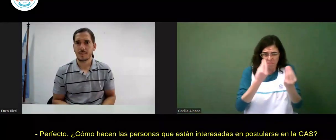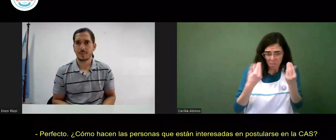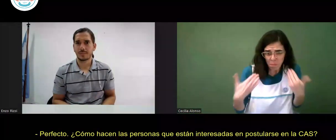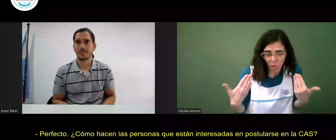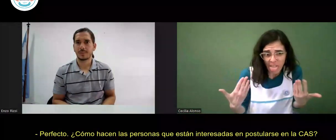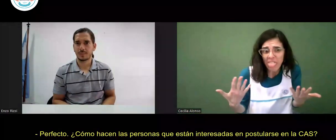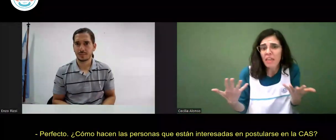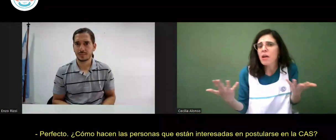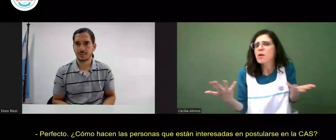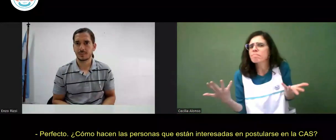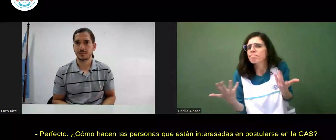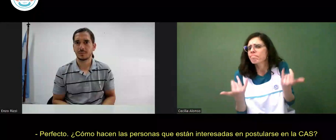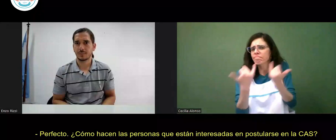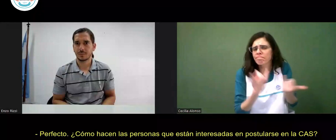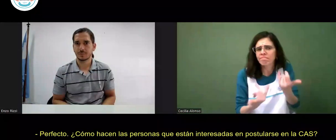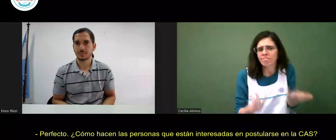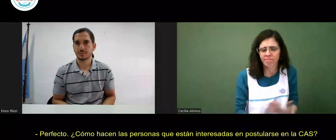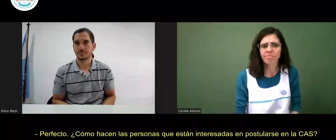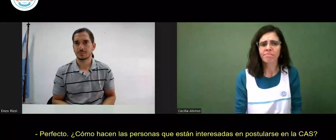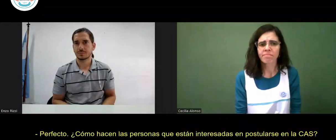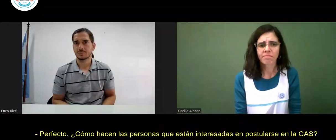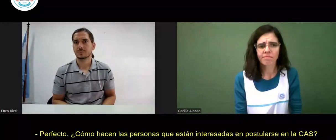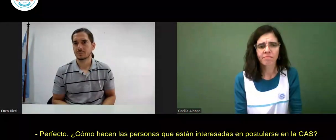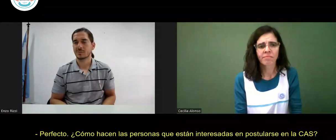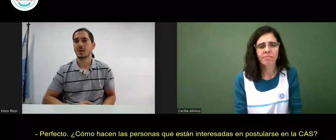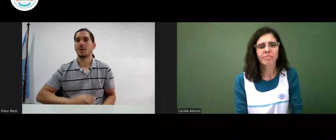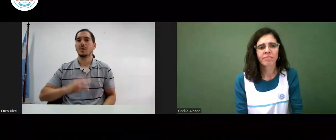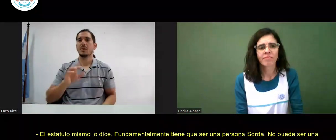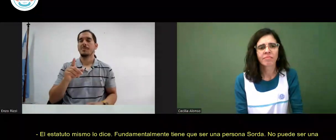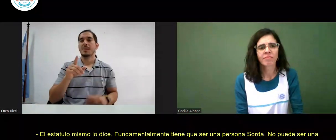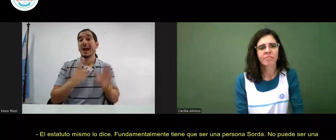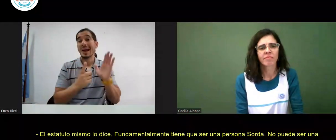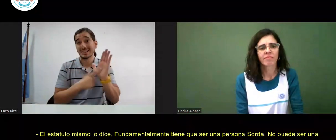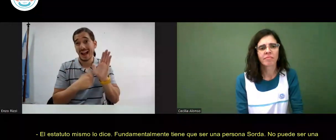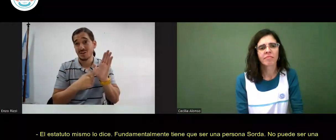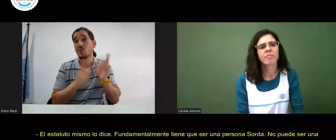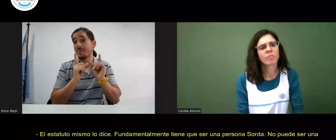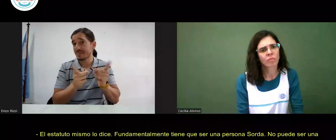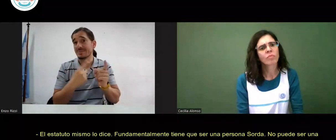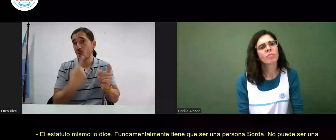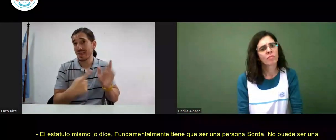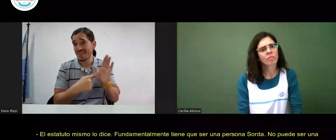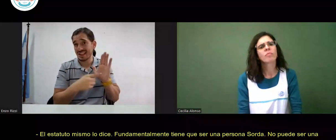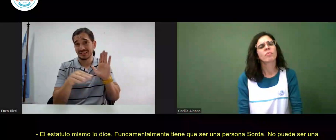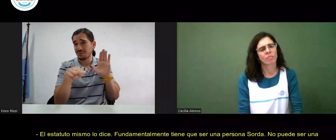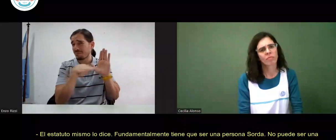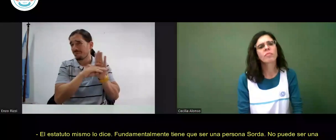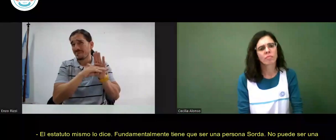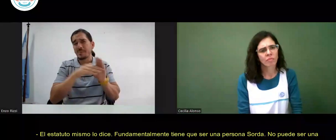¿cualquier persona sorda puede postularse? Contanos de eso. El estatuto mismo lo dice.